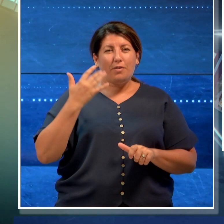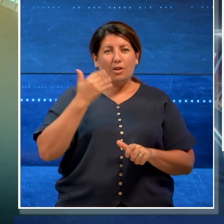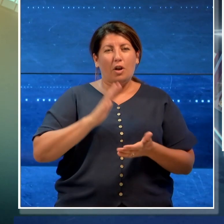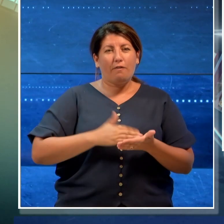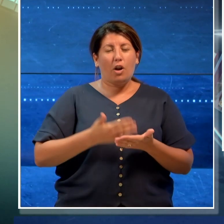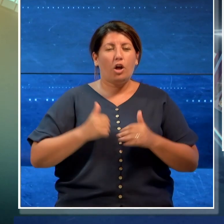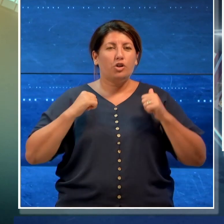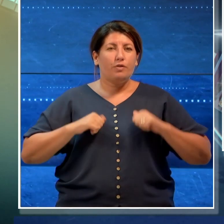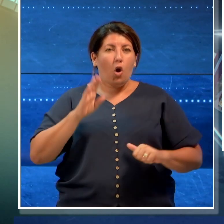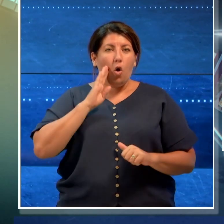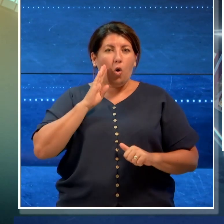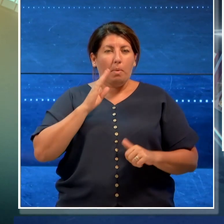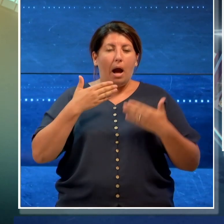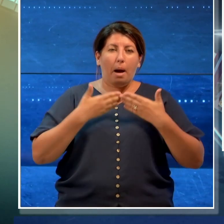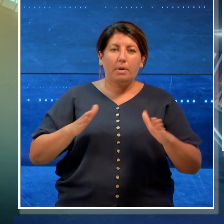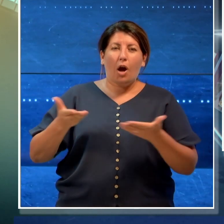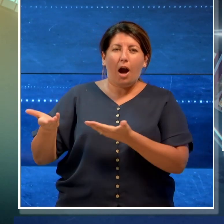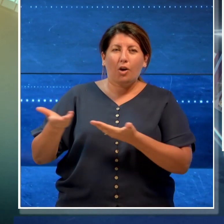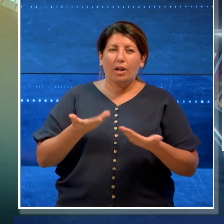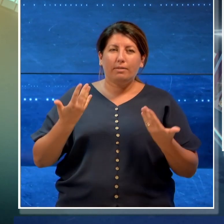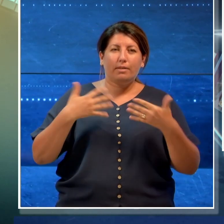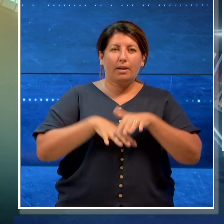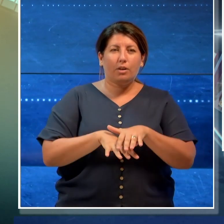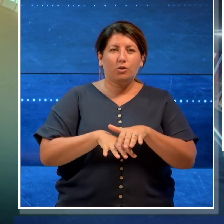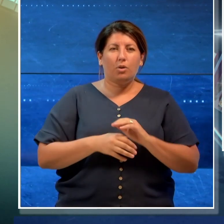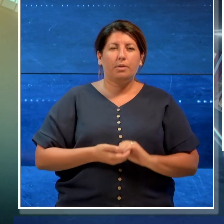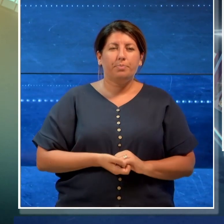'apertura dell'accoglienza e dell'integrazione.